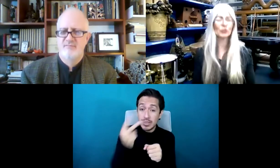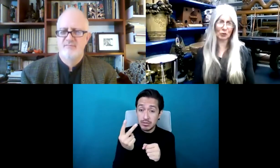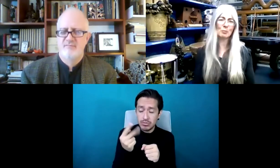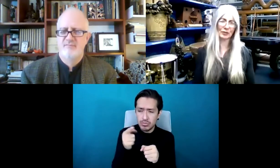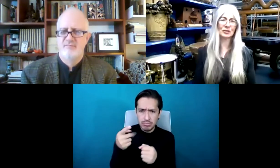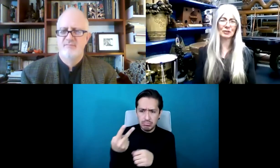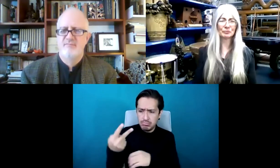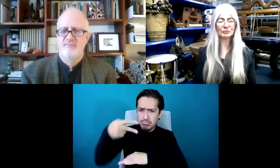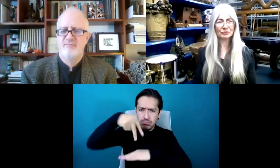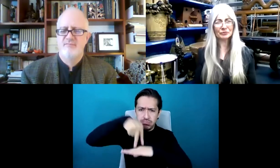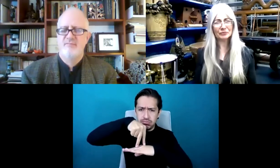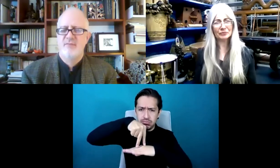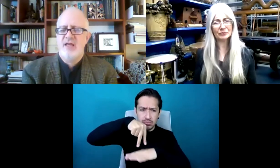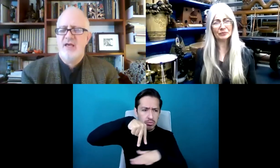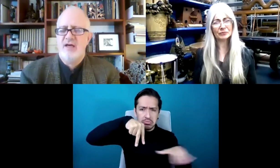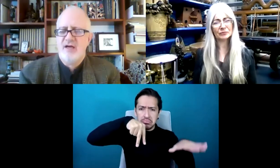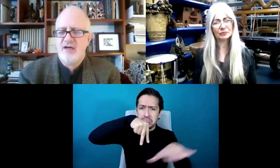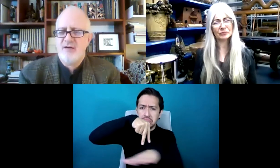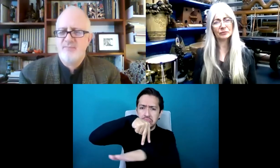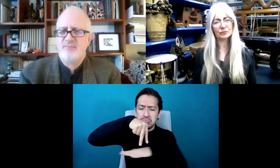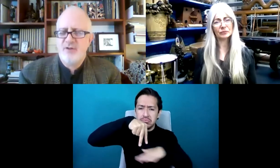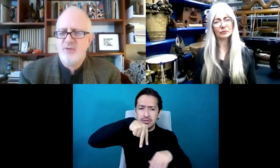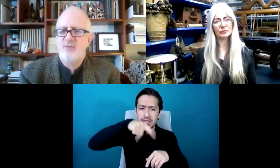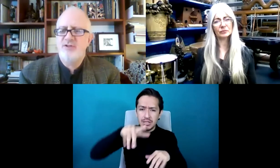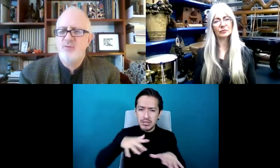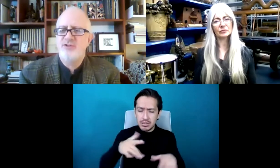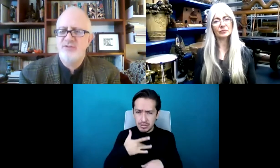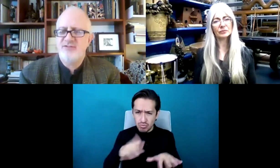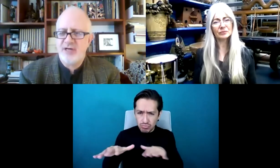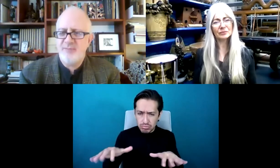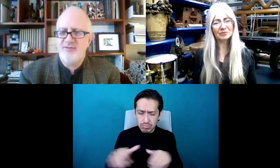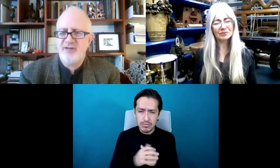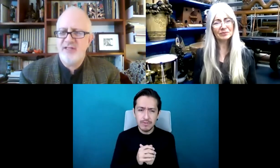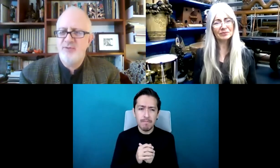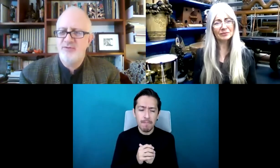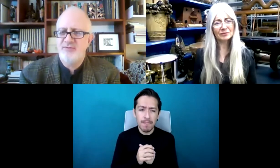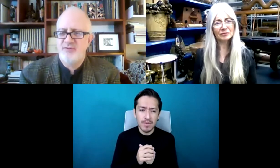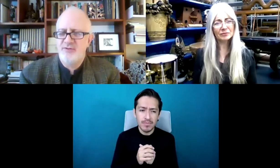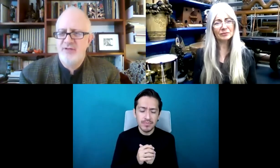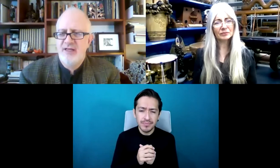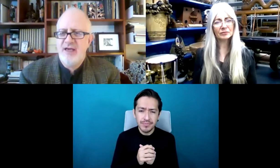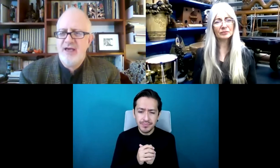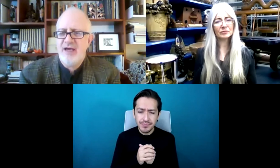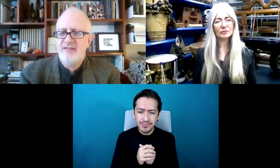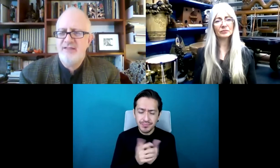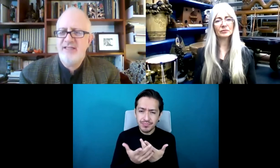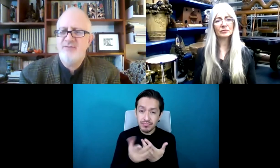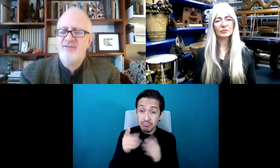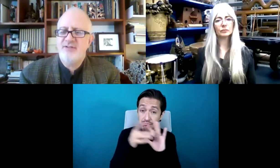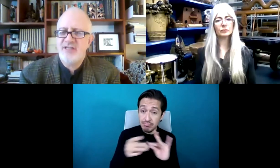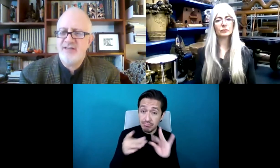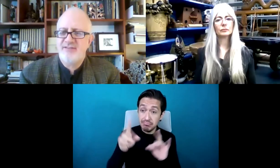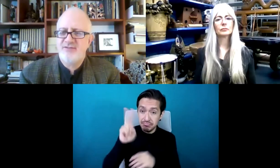El cuarto está ahí. La acústica está ahí. Lo que escribes es muy